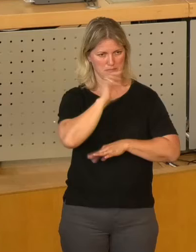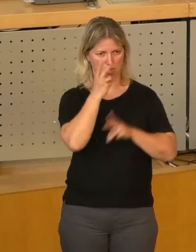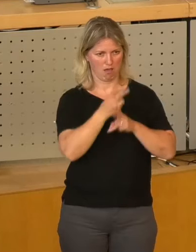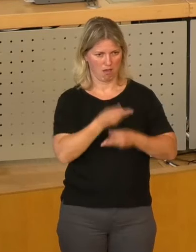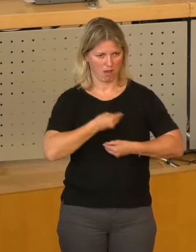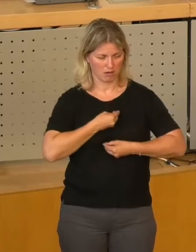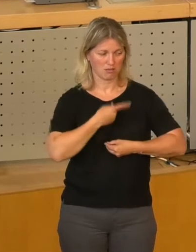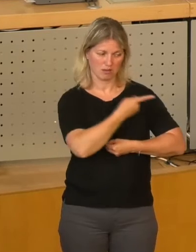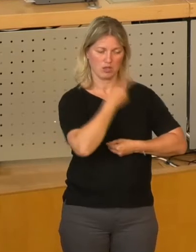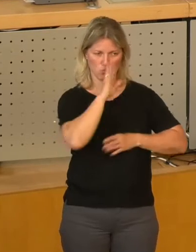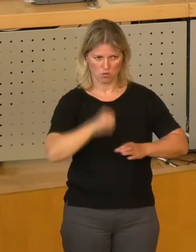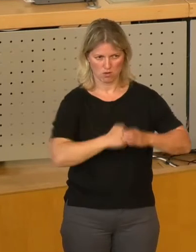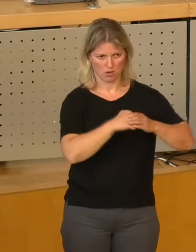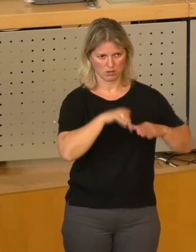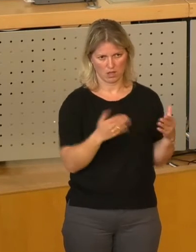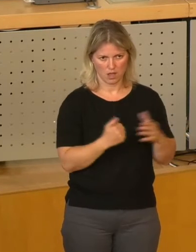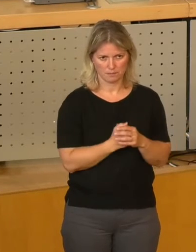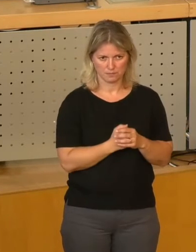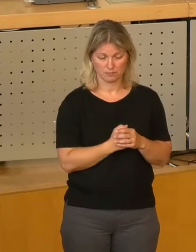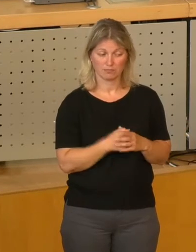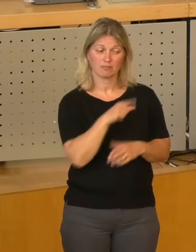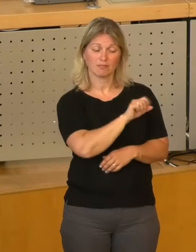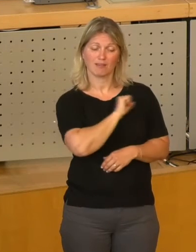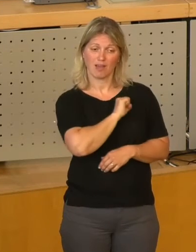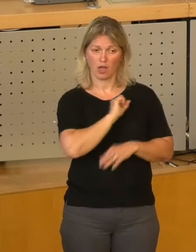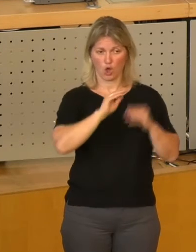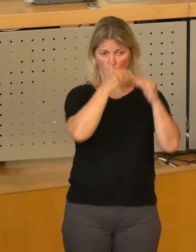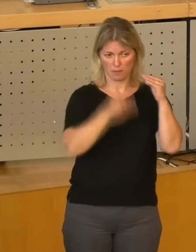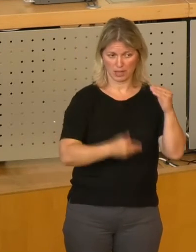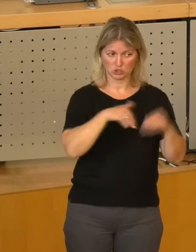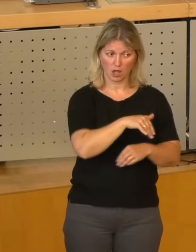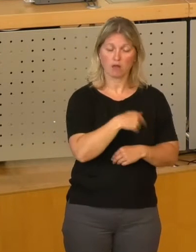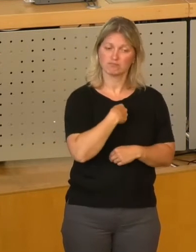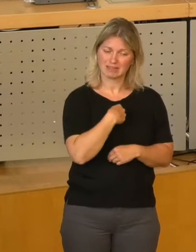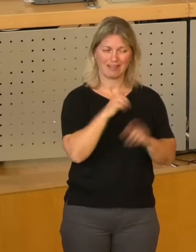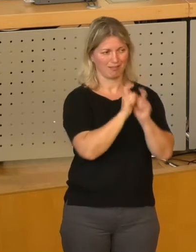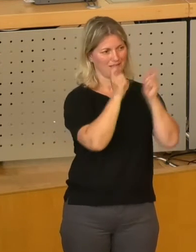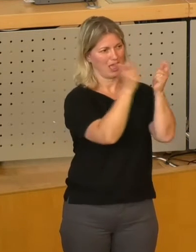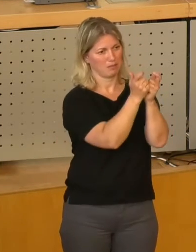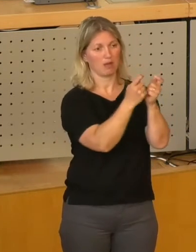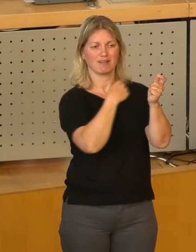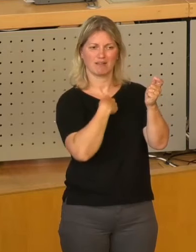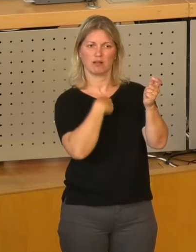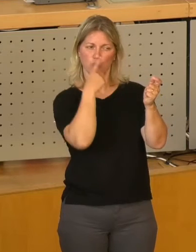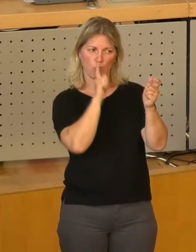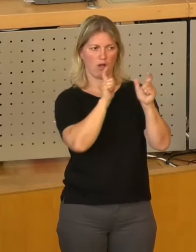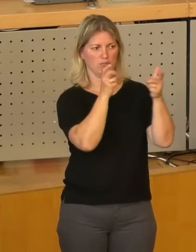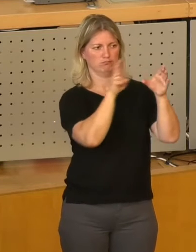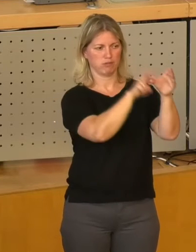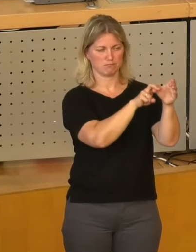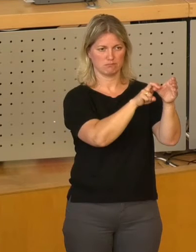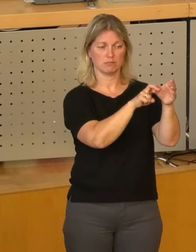und das schreibt die Tüger auf ihrer Webseite, unsere Stellung als Gesellschafter in den Gremien der Partnerunternehmen durch enge